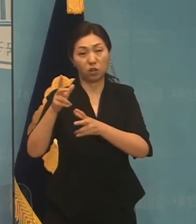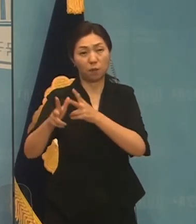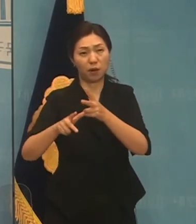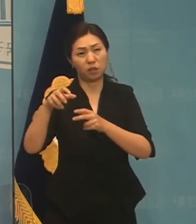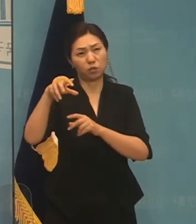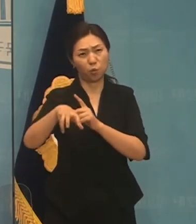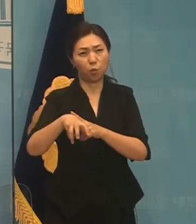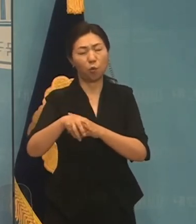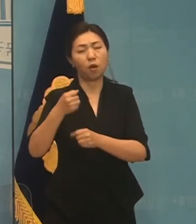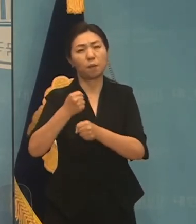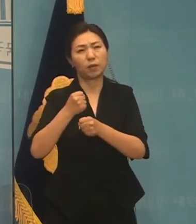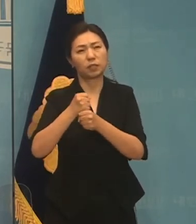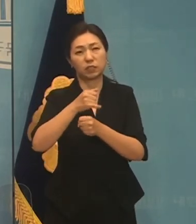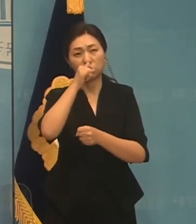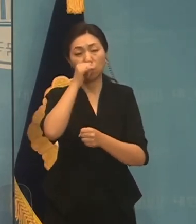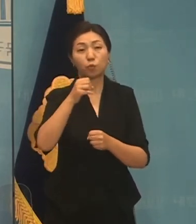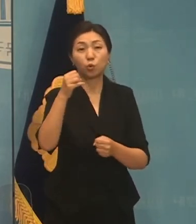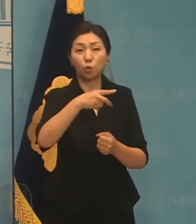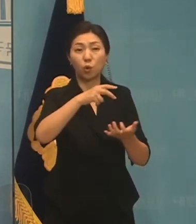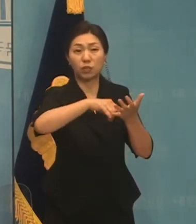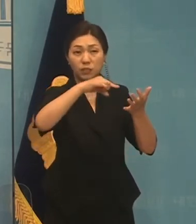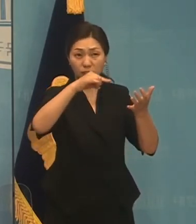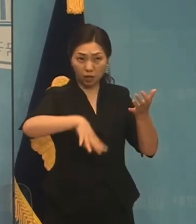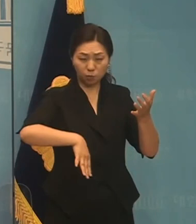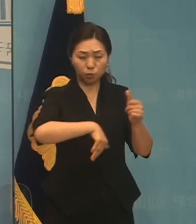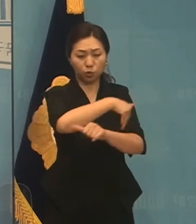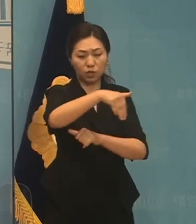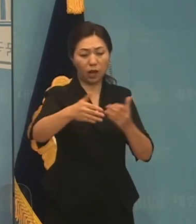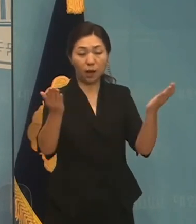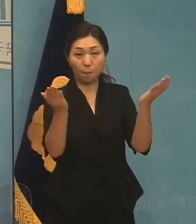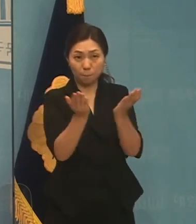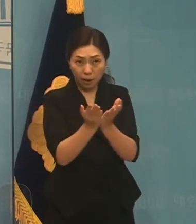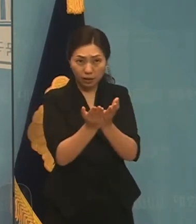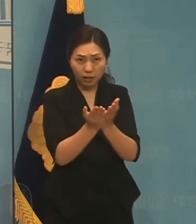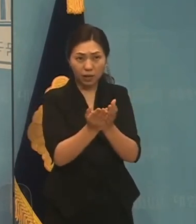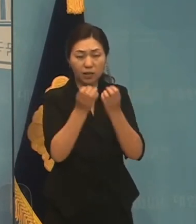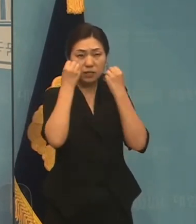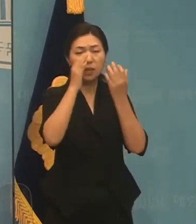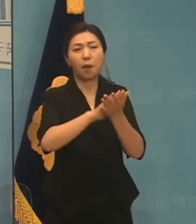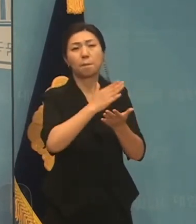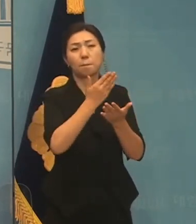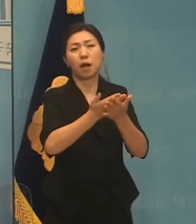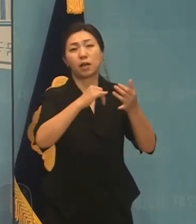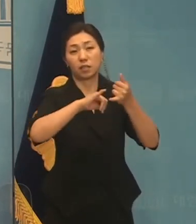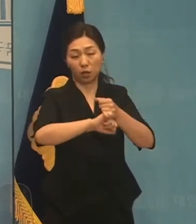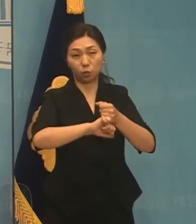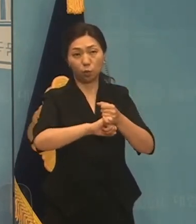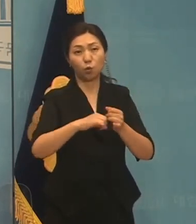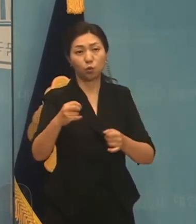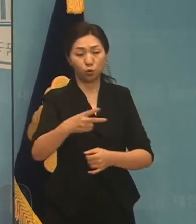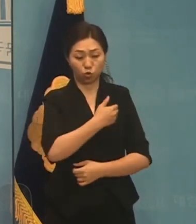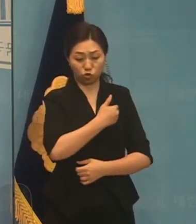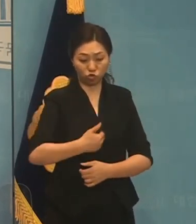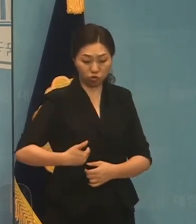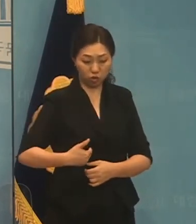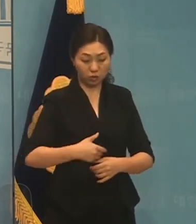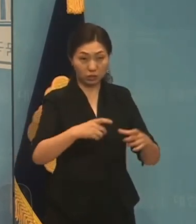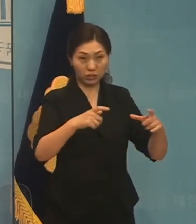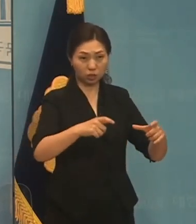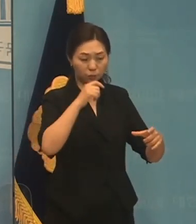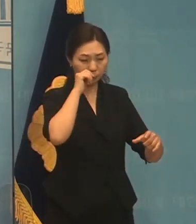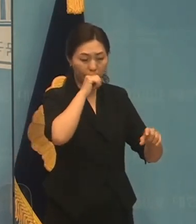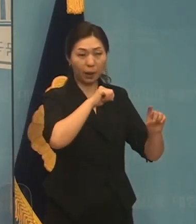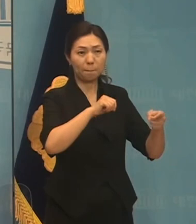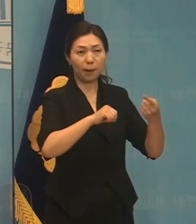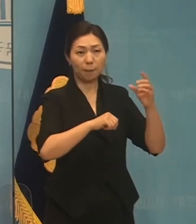상황에 맞게 혁명적으로 개혁하겠습니다. 그리고 행정계 구역을 인구 100만 단위의